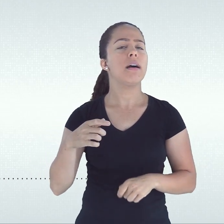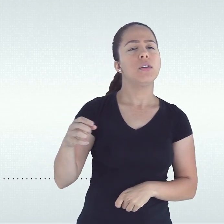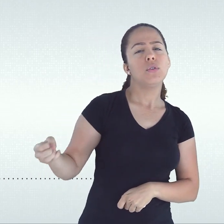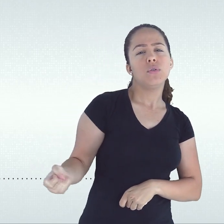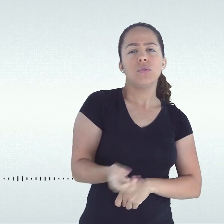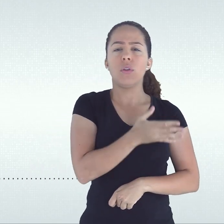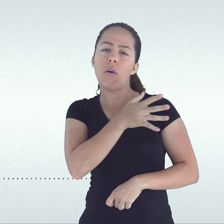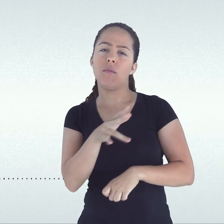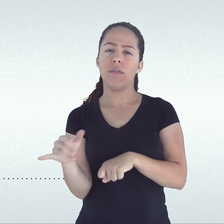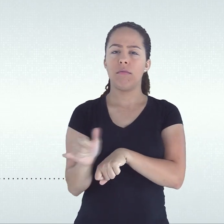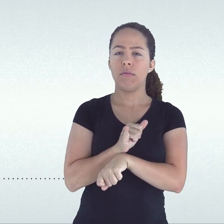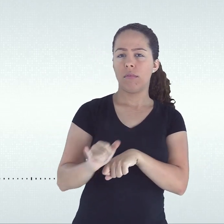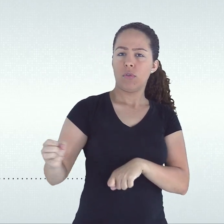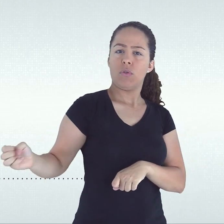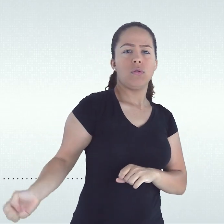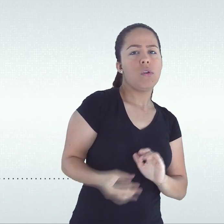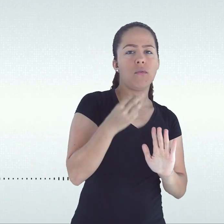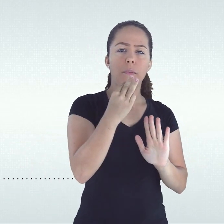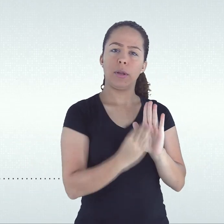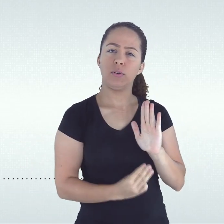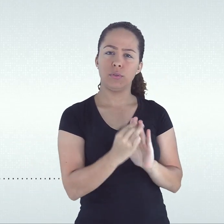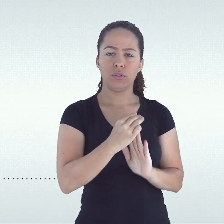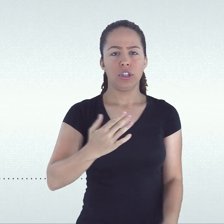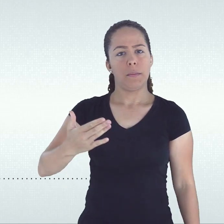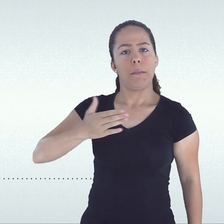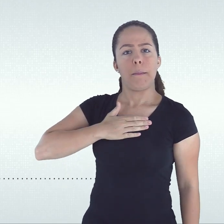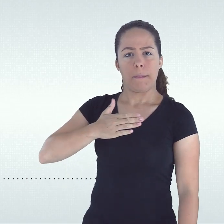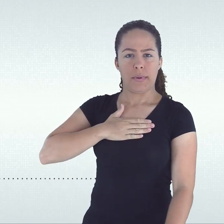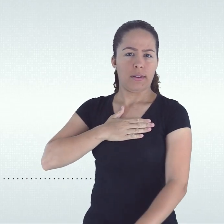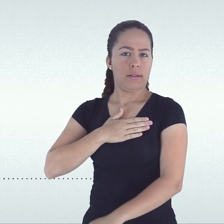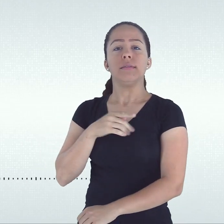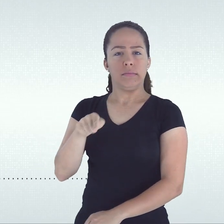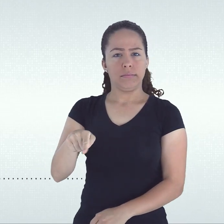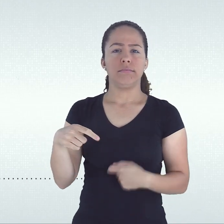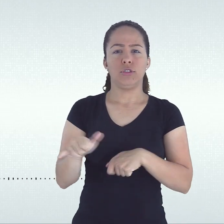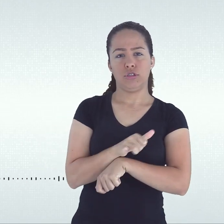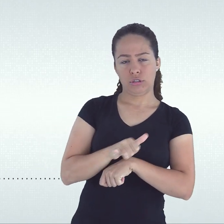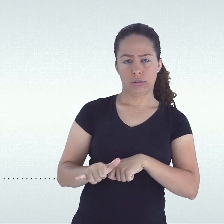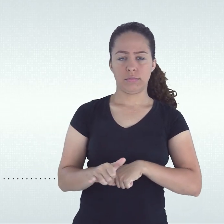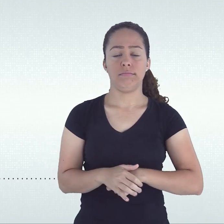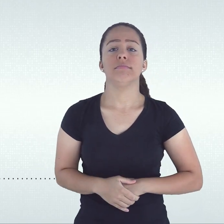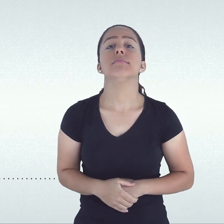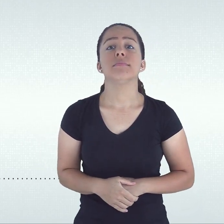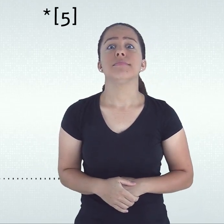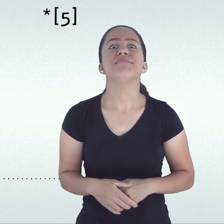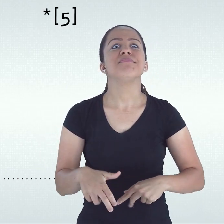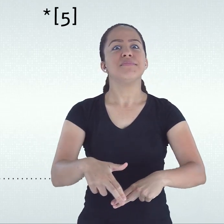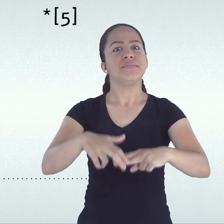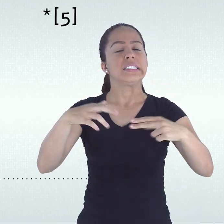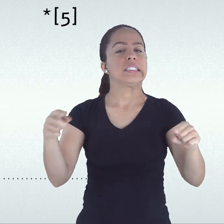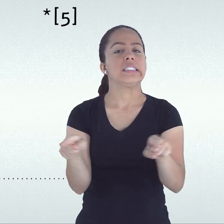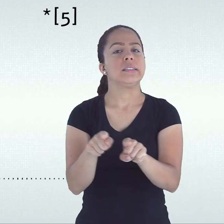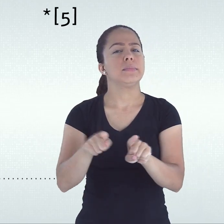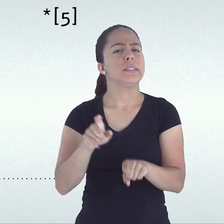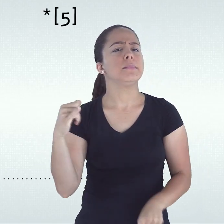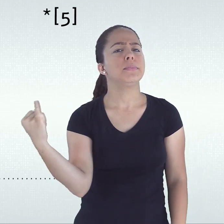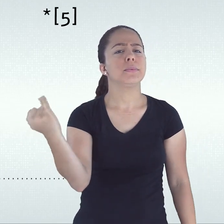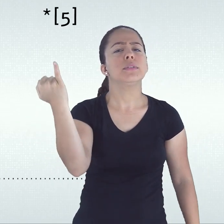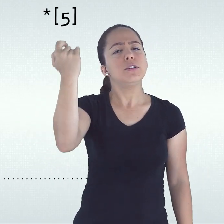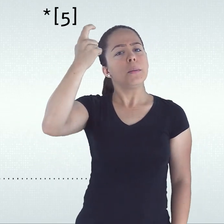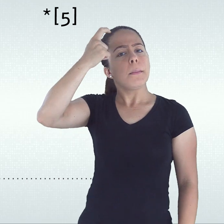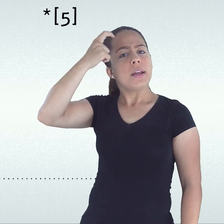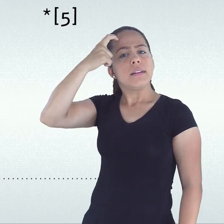pedagógicas alternativas e mais inclusivas. Em outras palavras, esta perspectiva